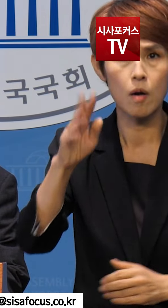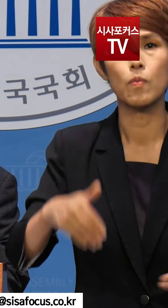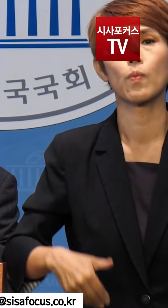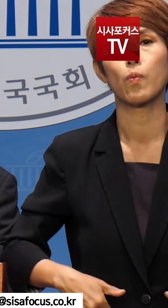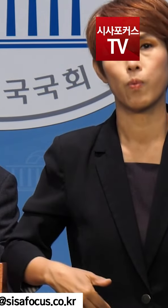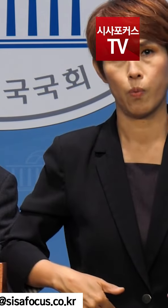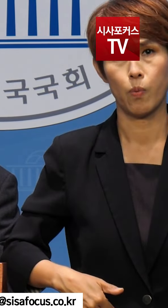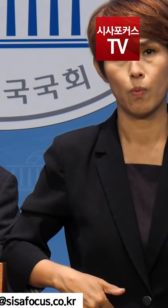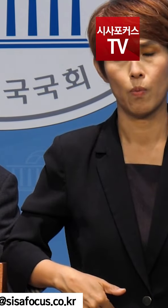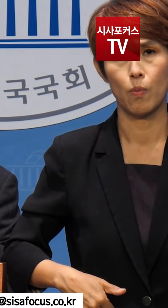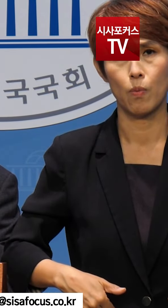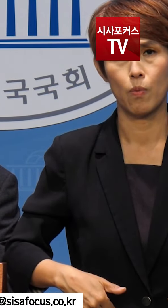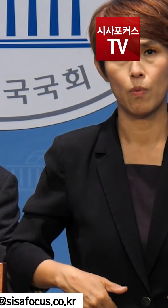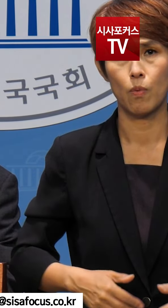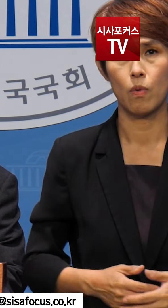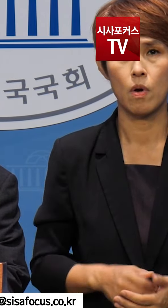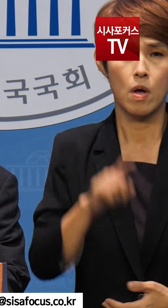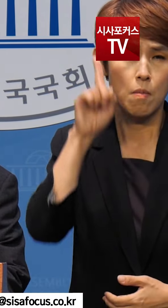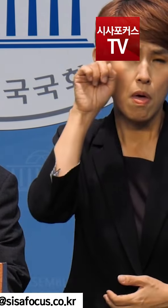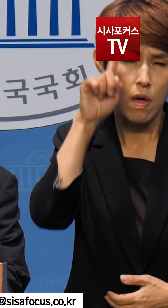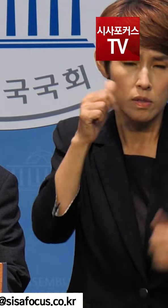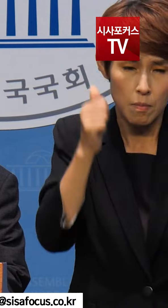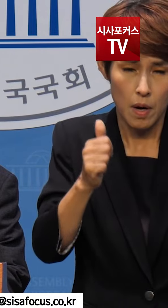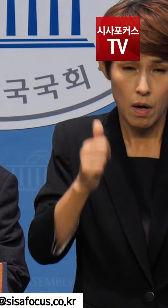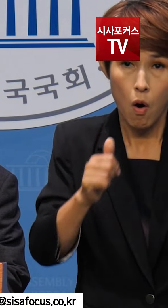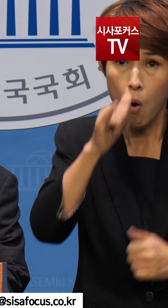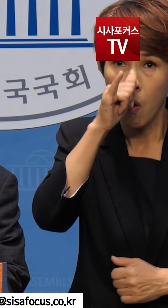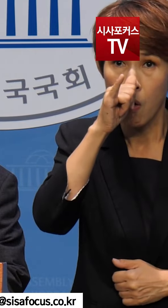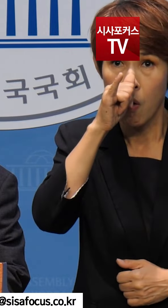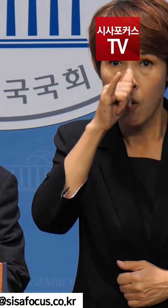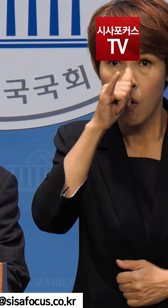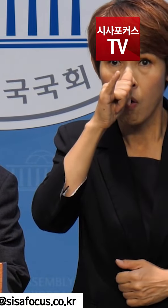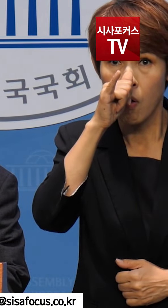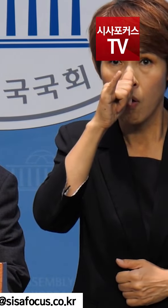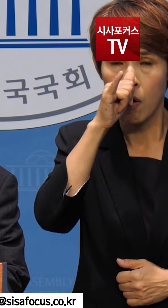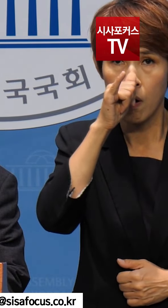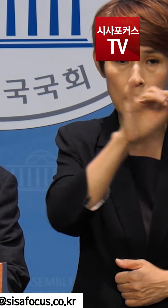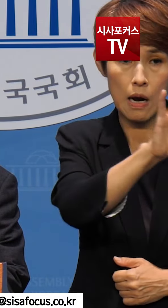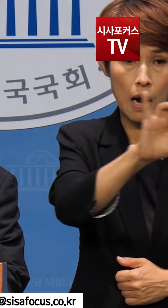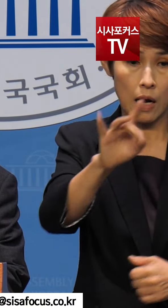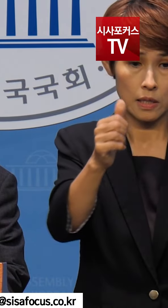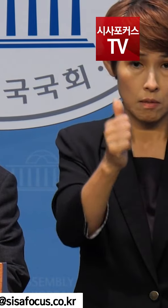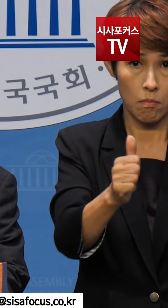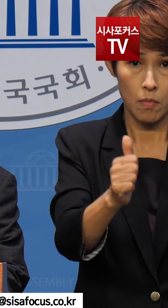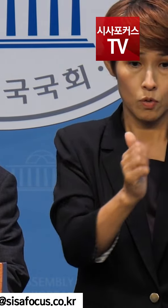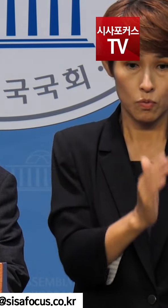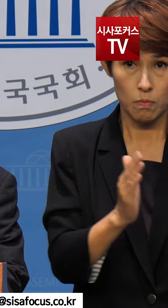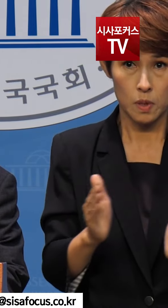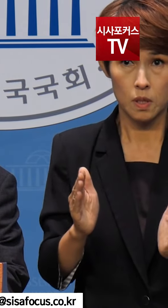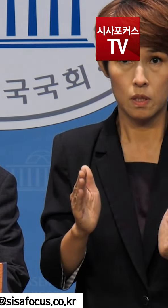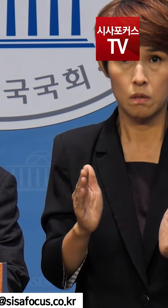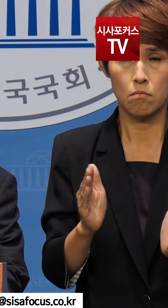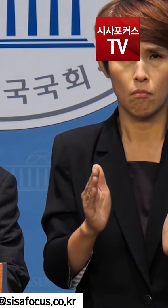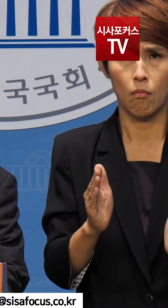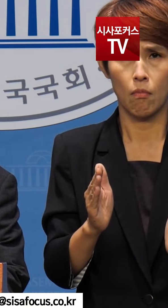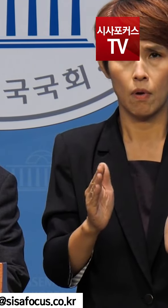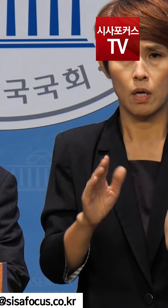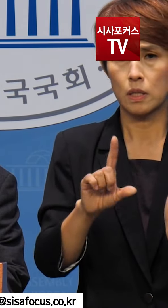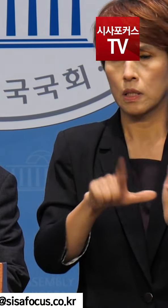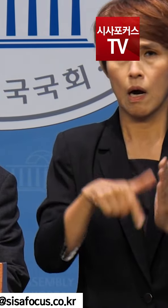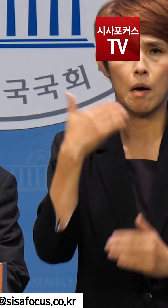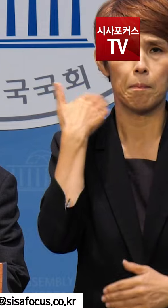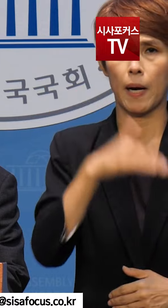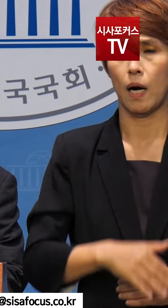필요합니다. 매일 재판을 받게 되면 각각의 재판에 대해 충분히 준비할 시간이